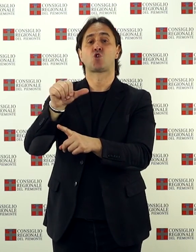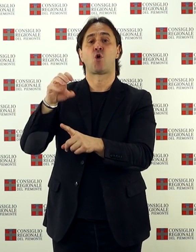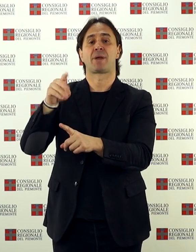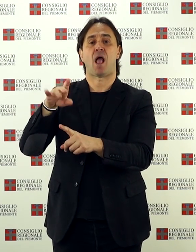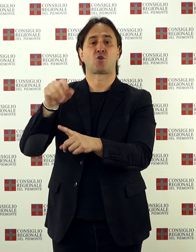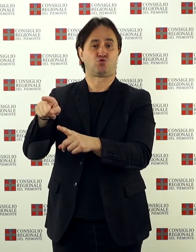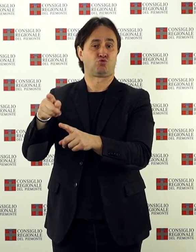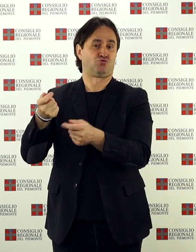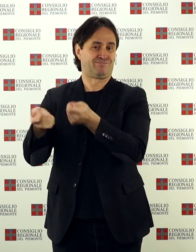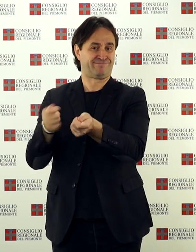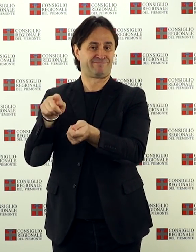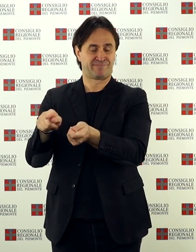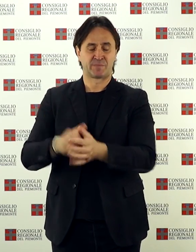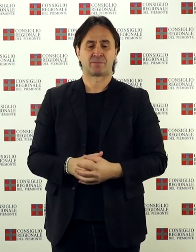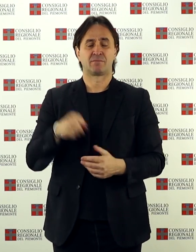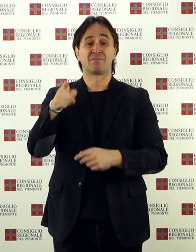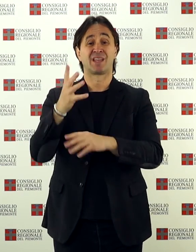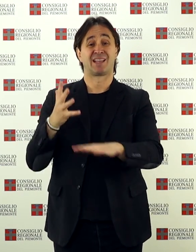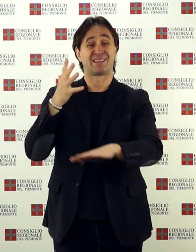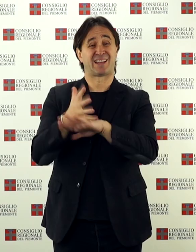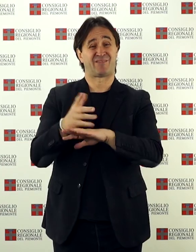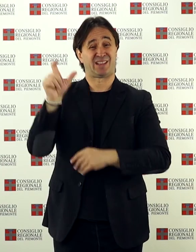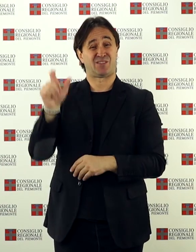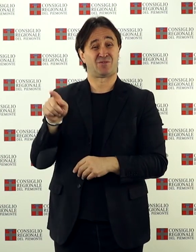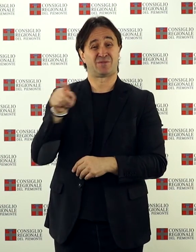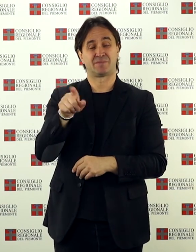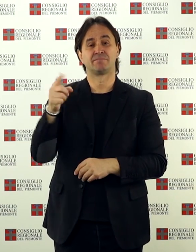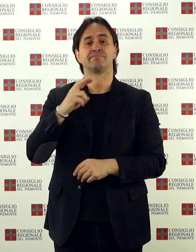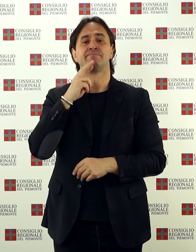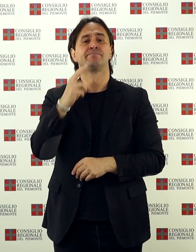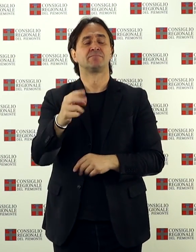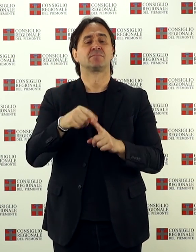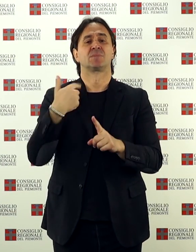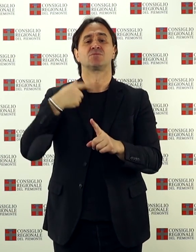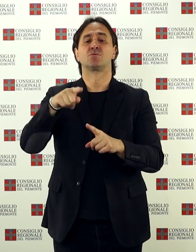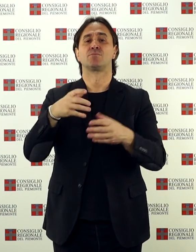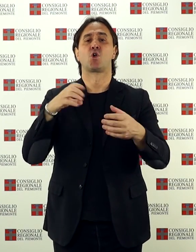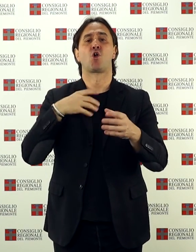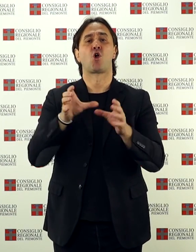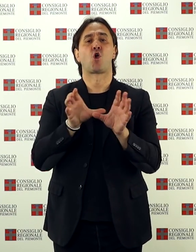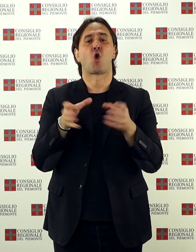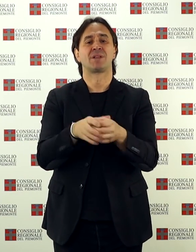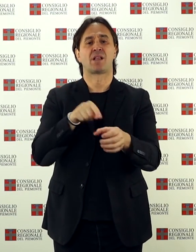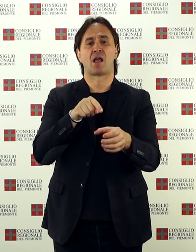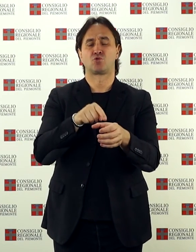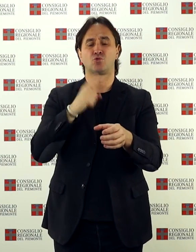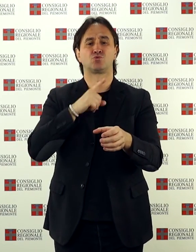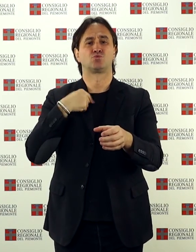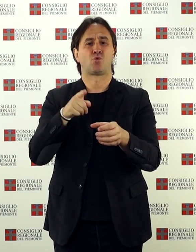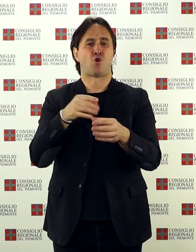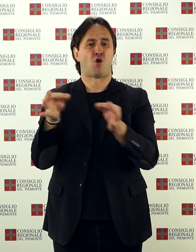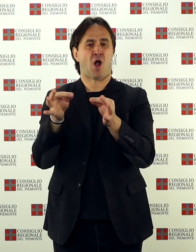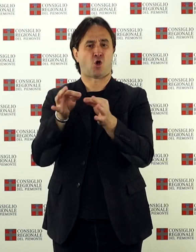Arturo Soprano. Nel corso del suo intervento ha sottolineato l'importante funzione svolta dal comitato con l'Istituto della